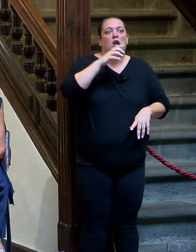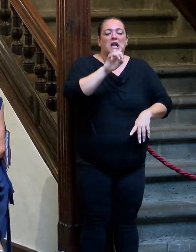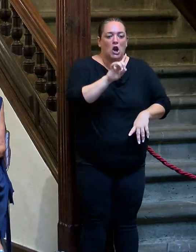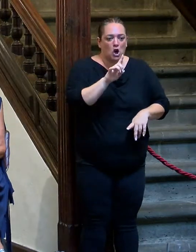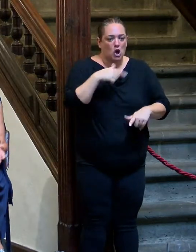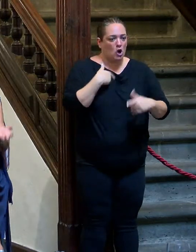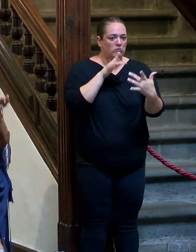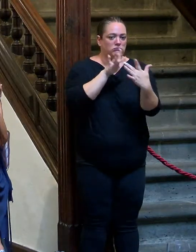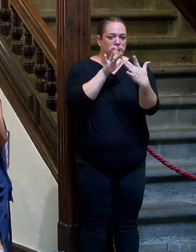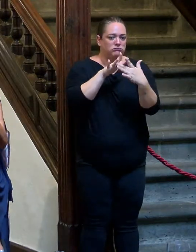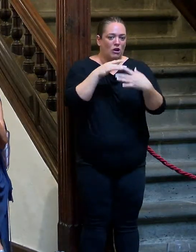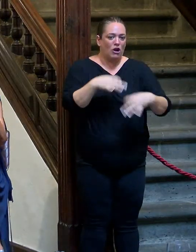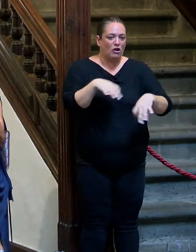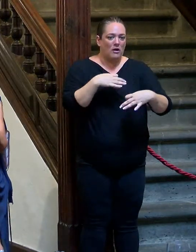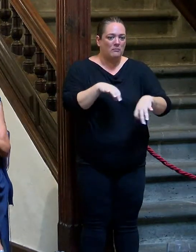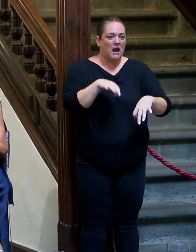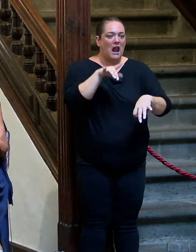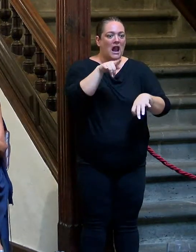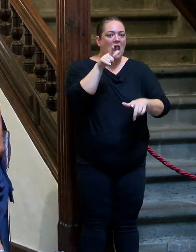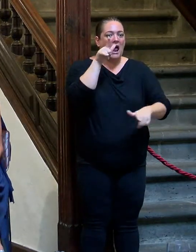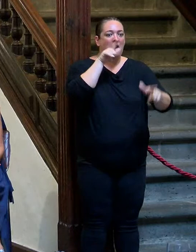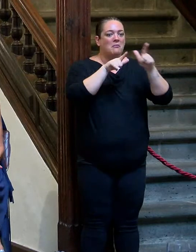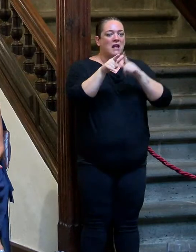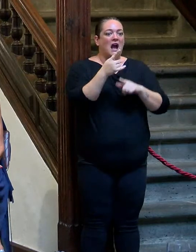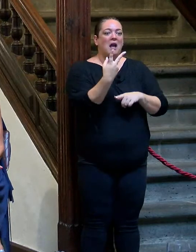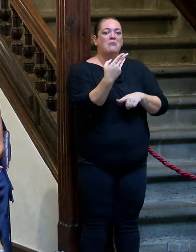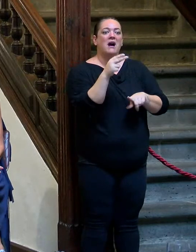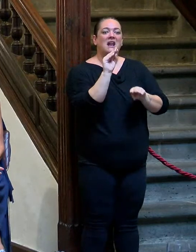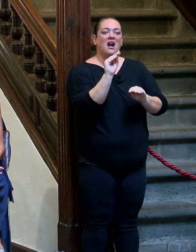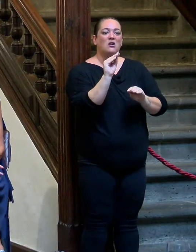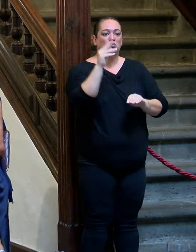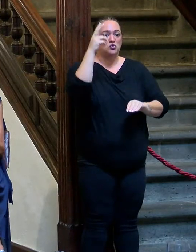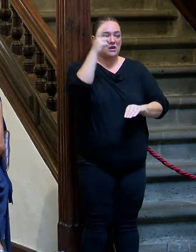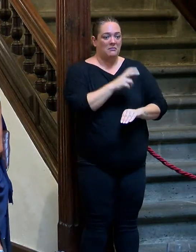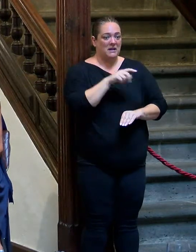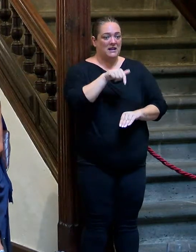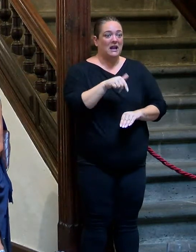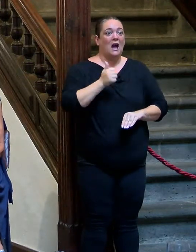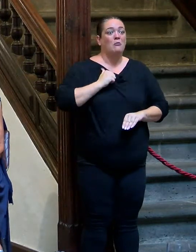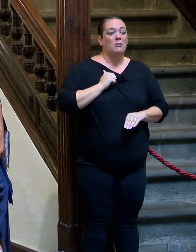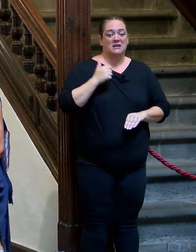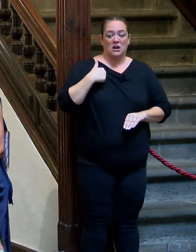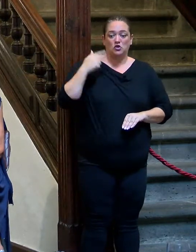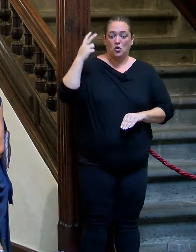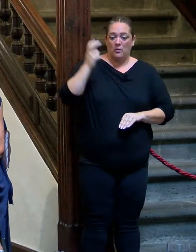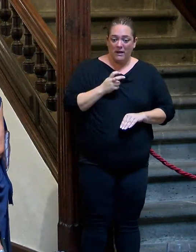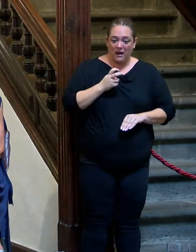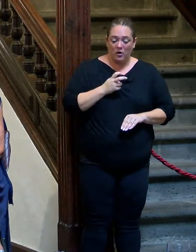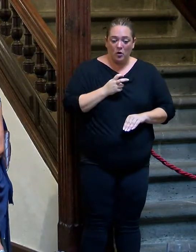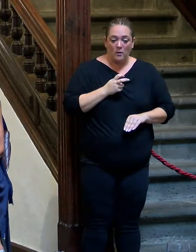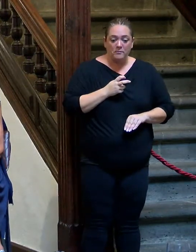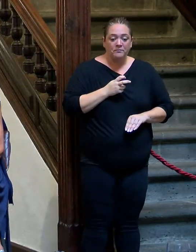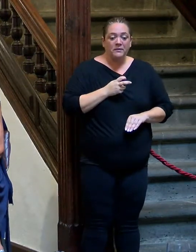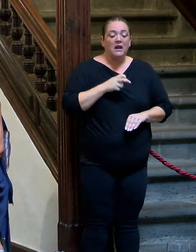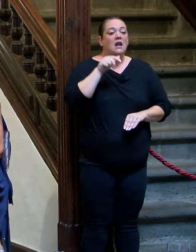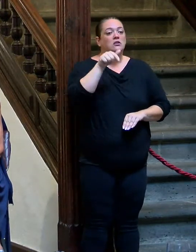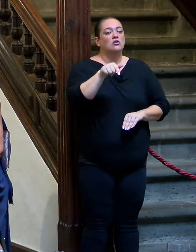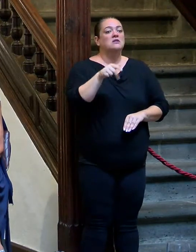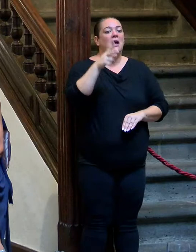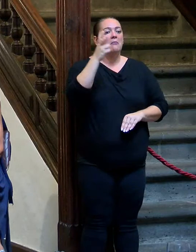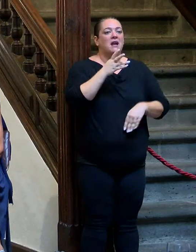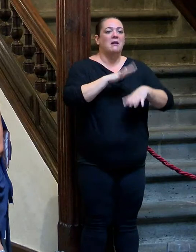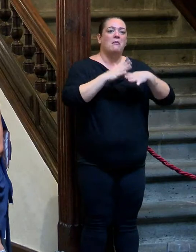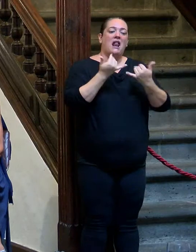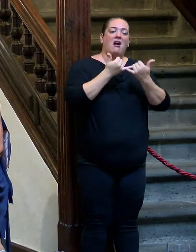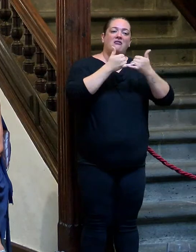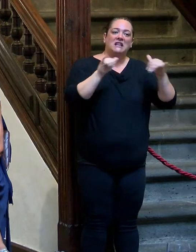relación. Bueno, pues ha hecho un viaje con su pareja aquí a La Palma para aprovechar que yo estaba aquí y de paso se van a vivir todos esos festivales y todo